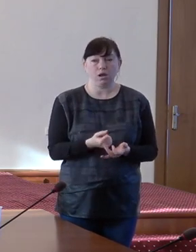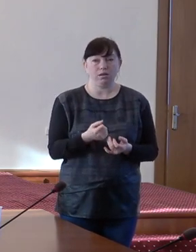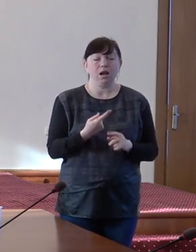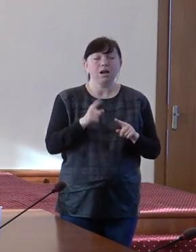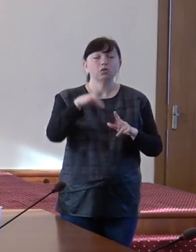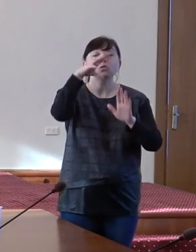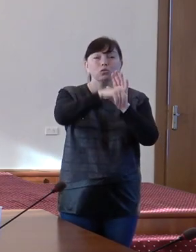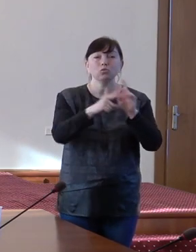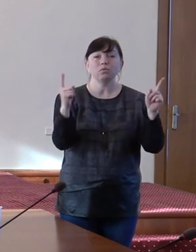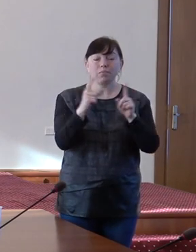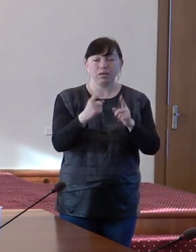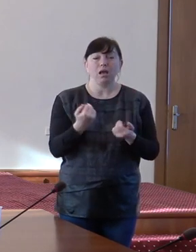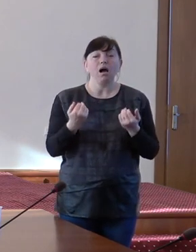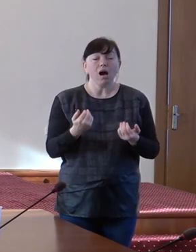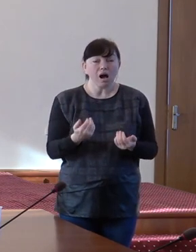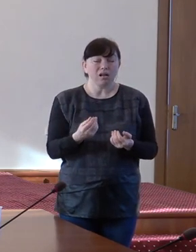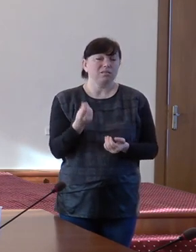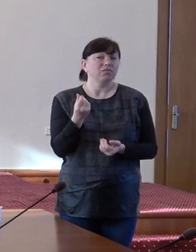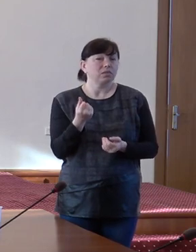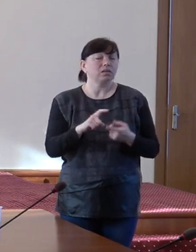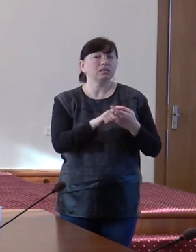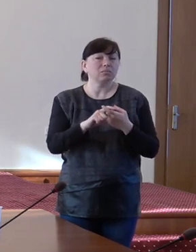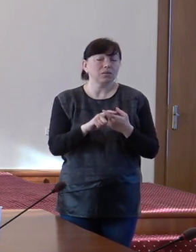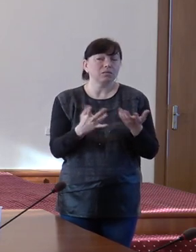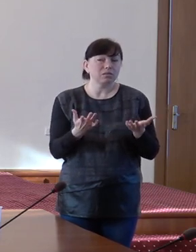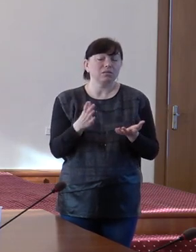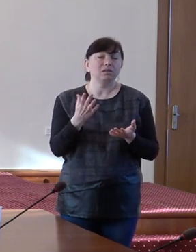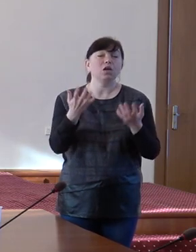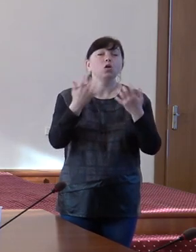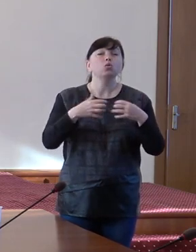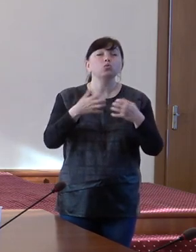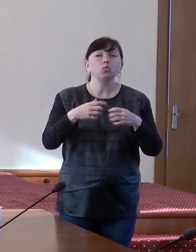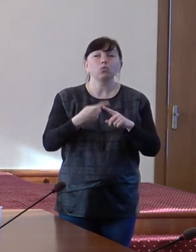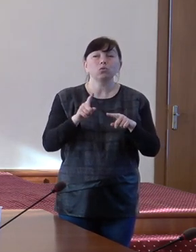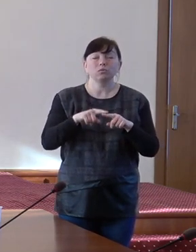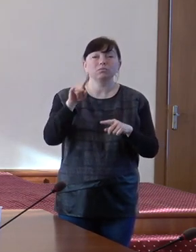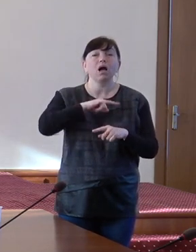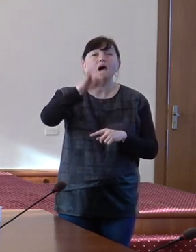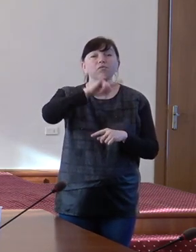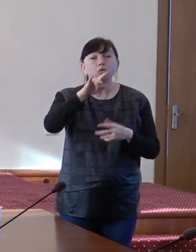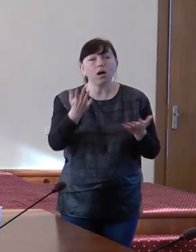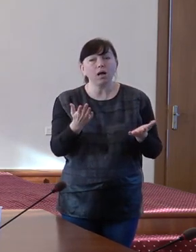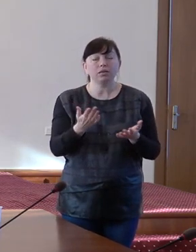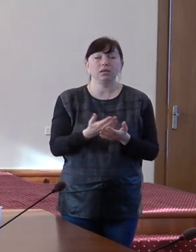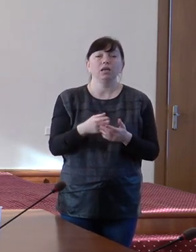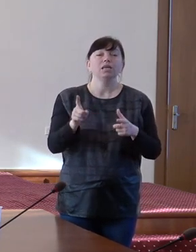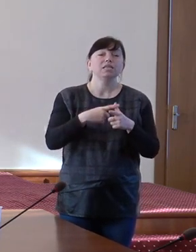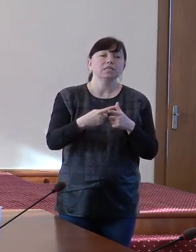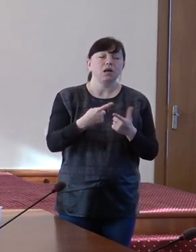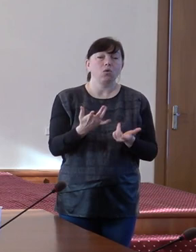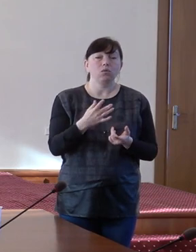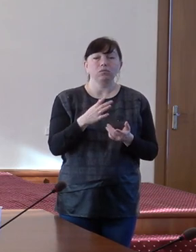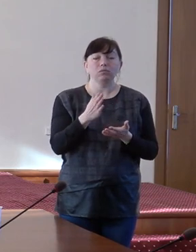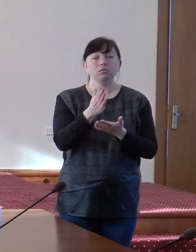Astăzi, disponibilitatea răsurților financiare depinde într-o mare măsură din numărul de avioane care zboară, zboară, ori o parte